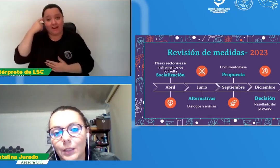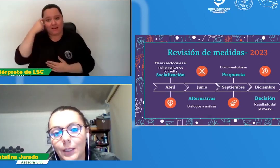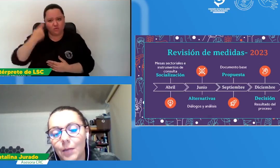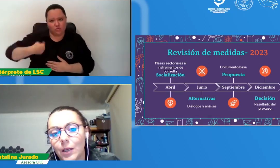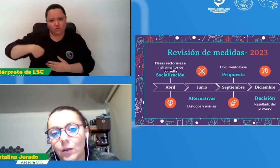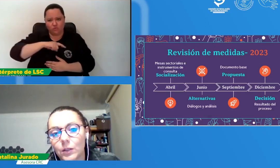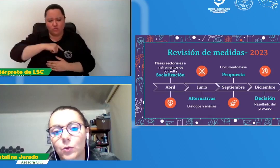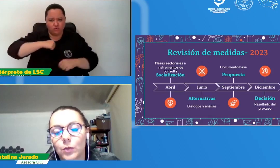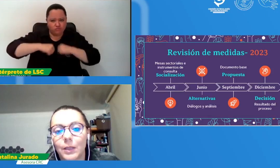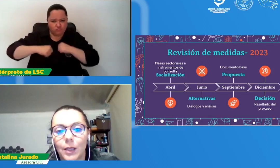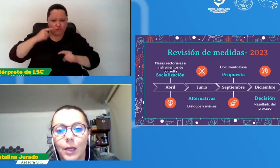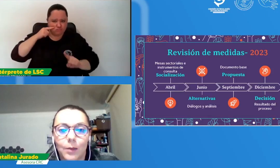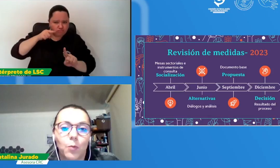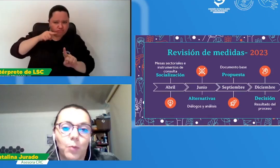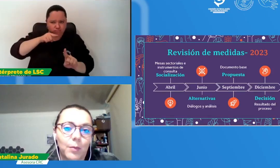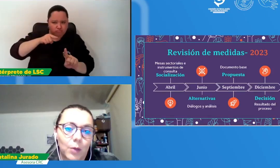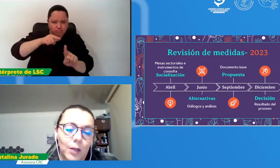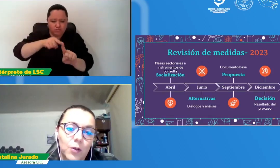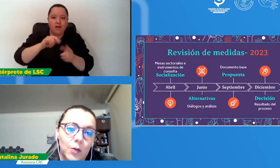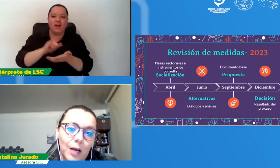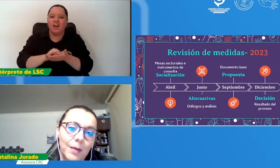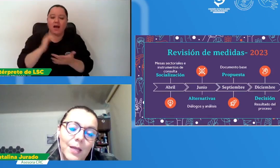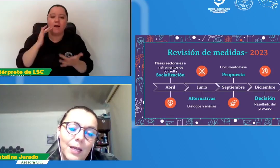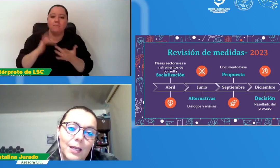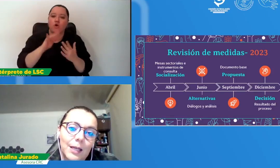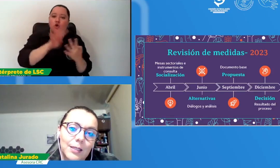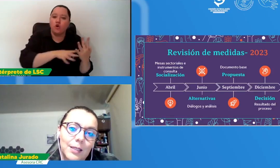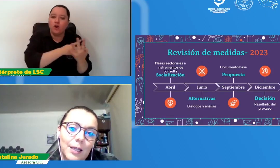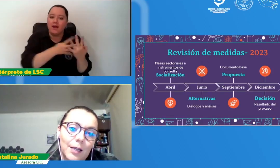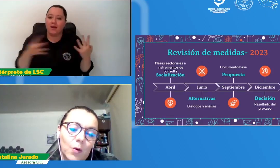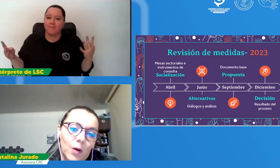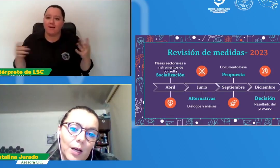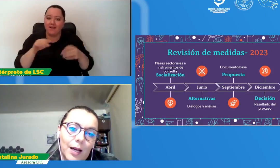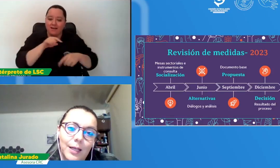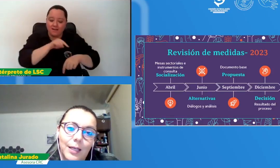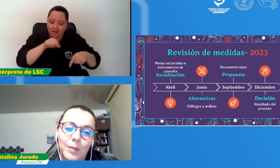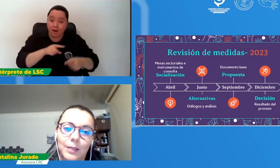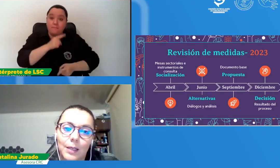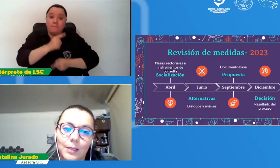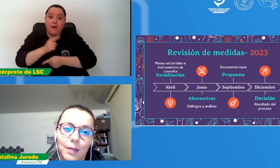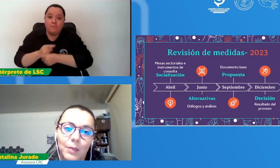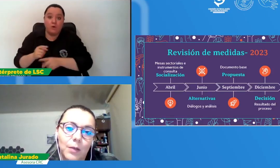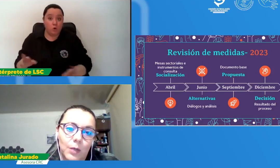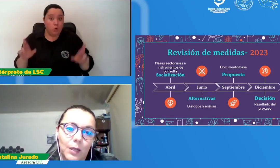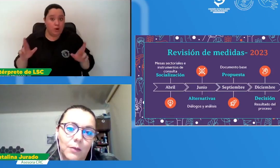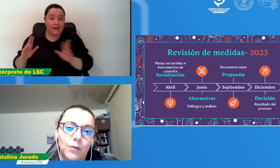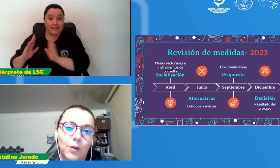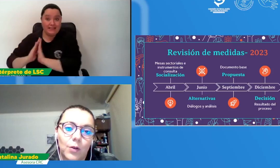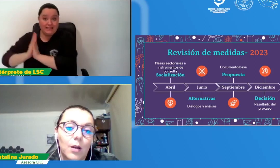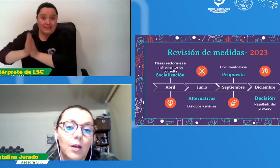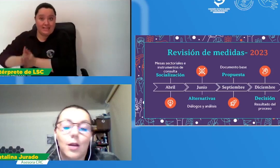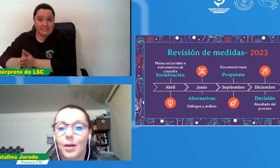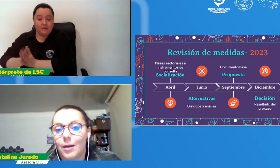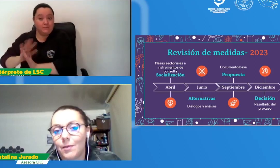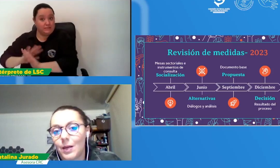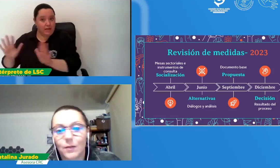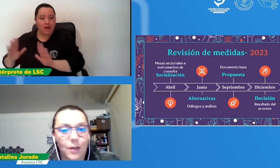encaminados es justamente a dar cumplimiento al cronograma que es tener ojalá en el mes de diciembre una decisión, bien sea